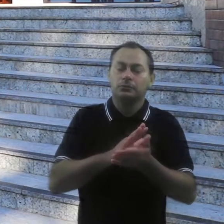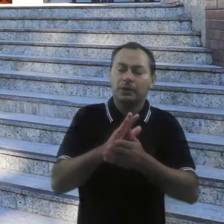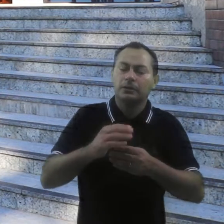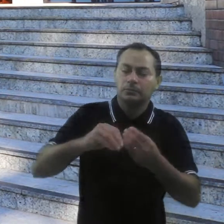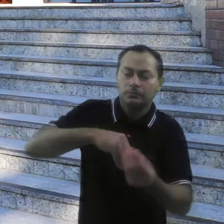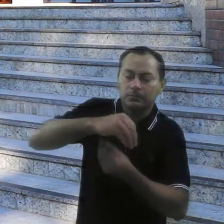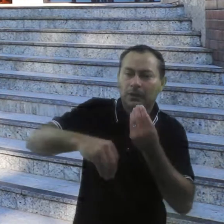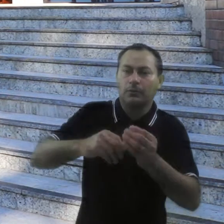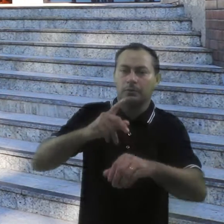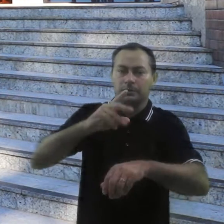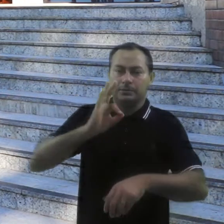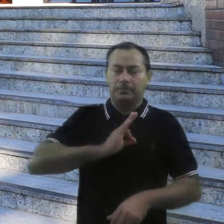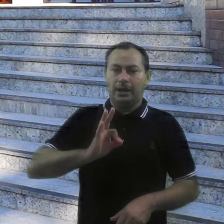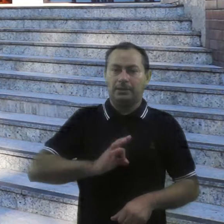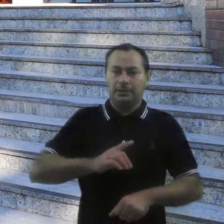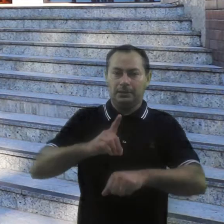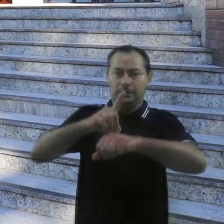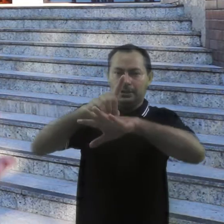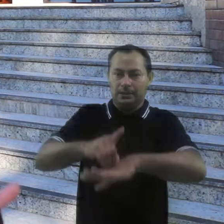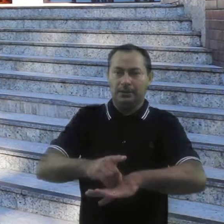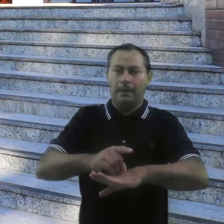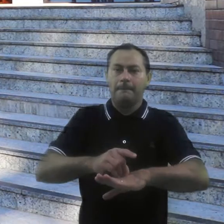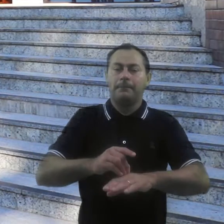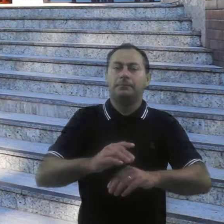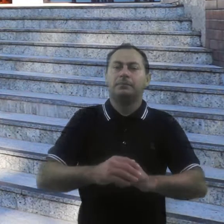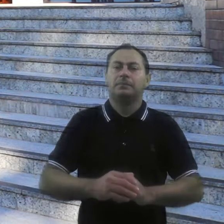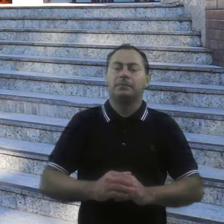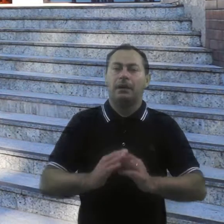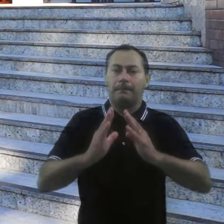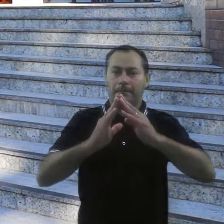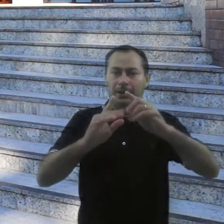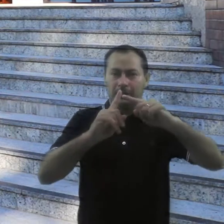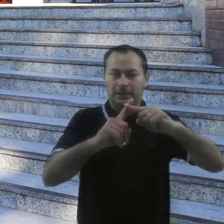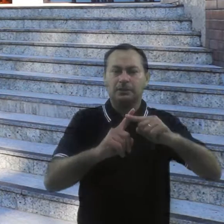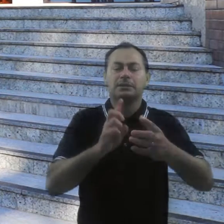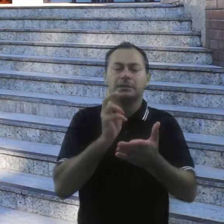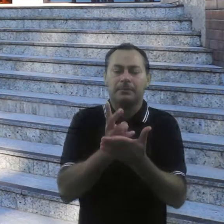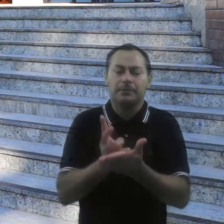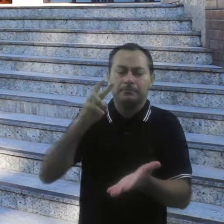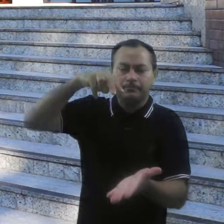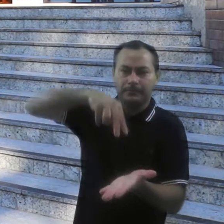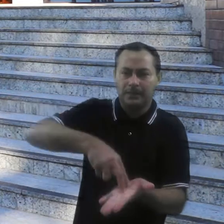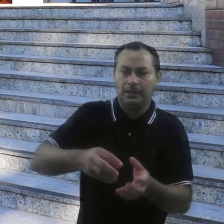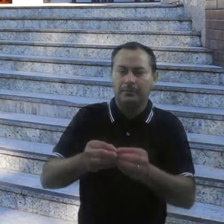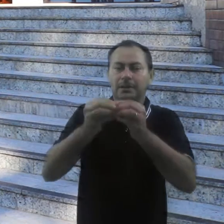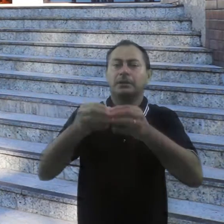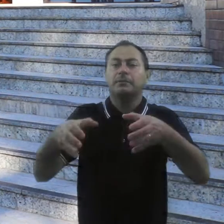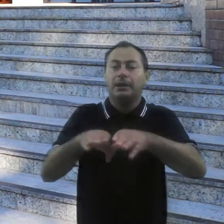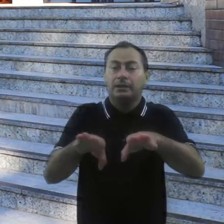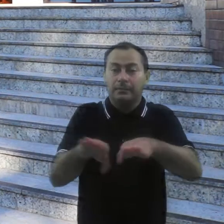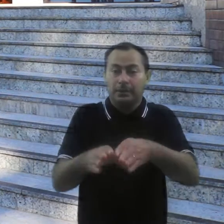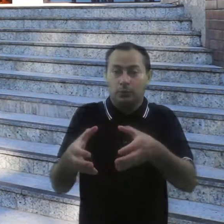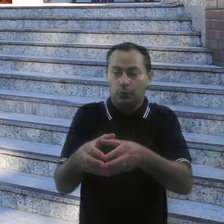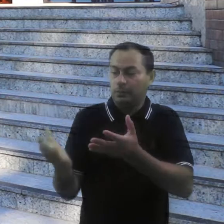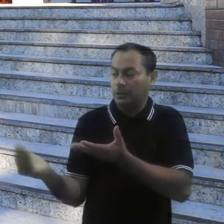da paróquia, cada vez mais participando das santas missas, grupo de jovem, até que em 1995,